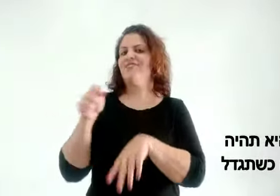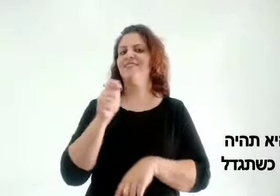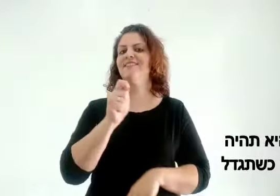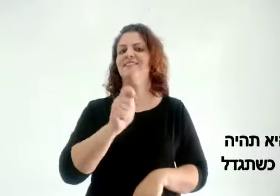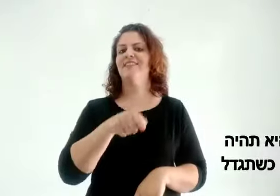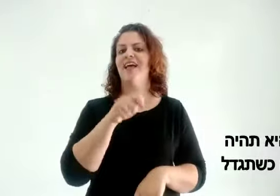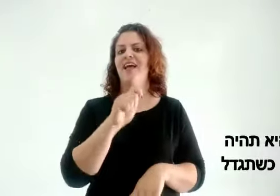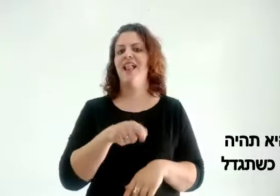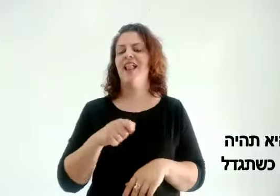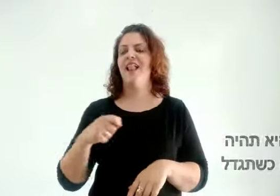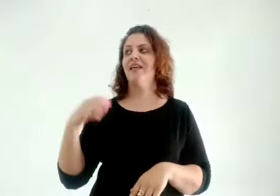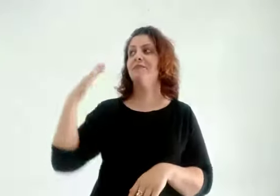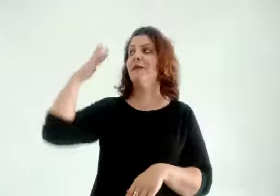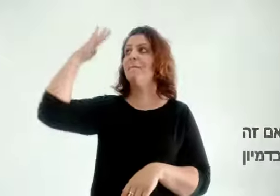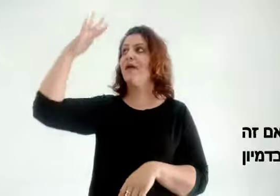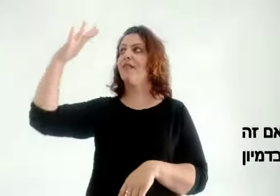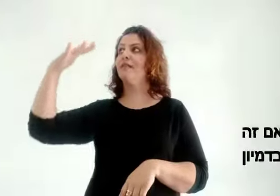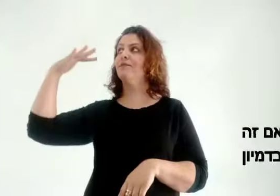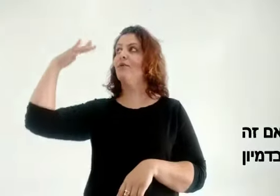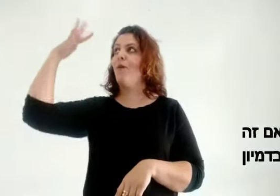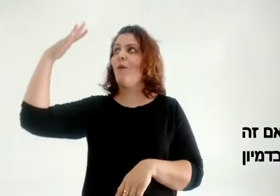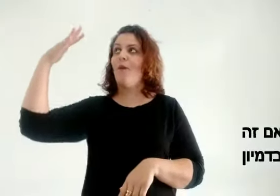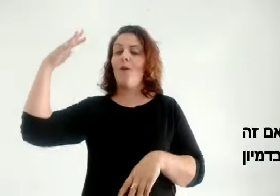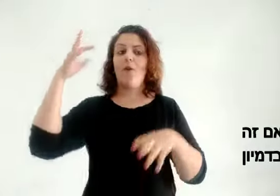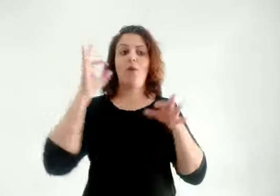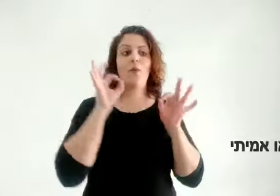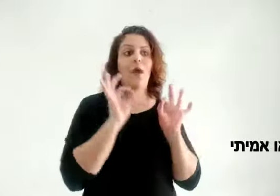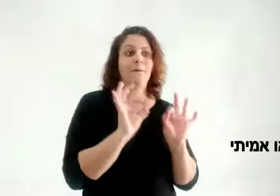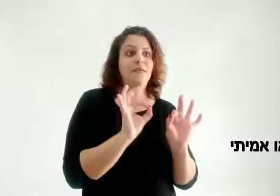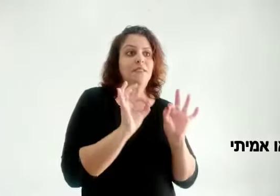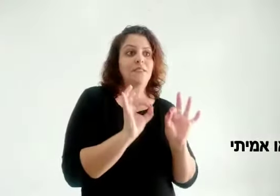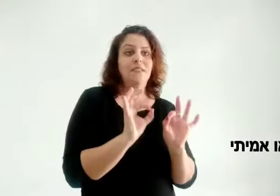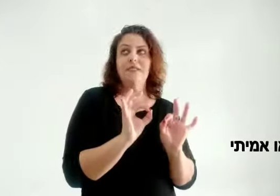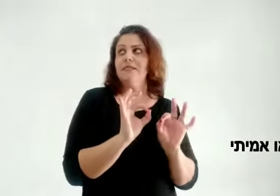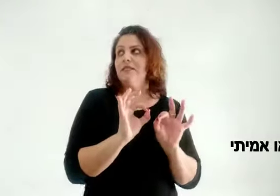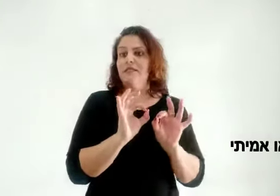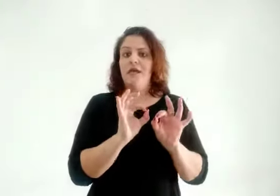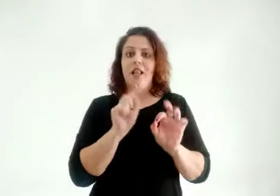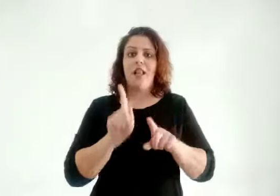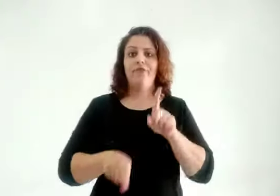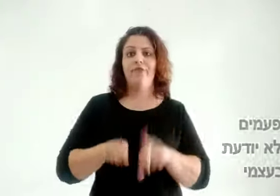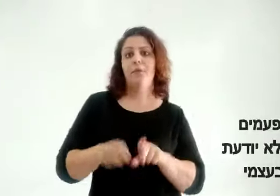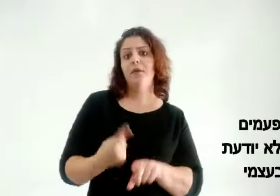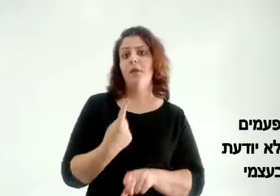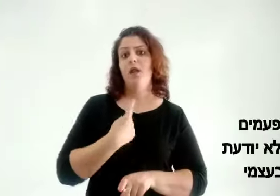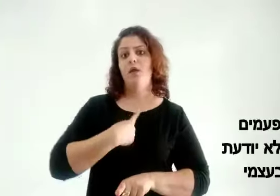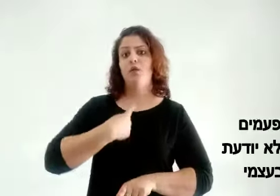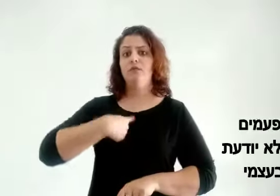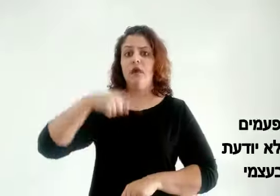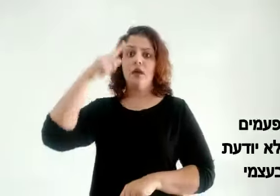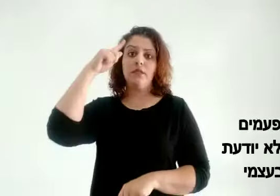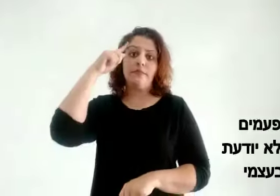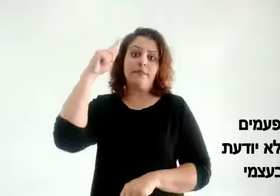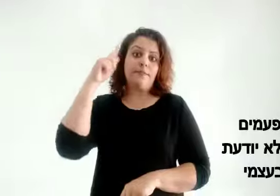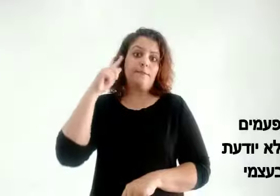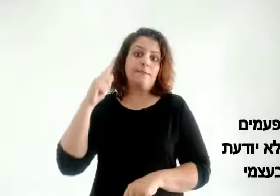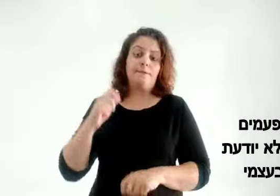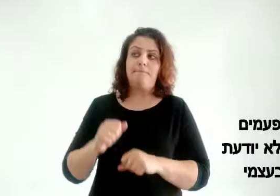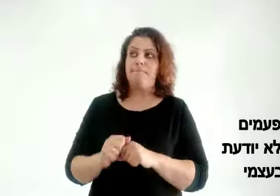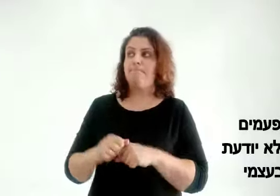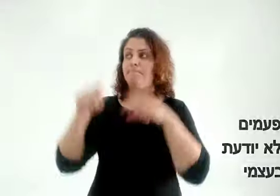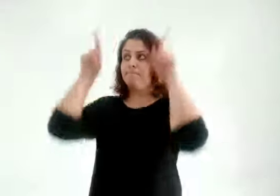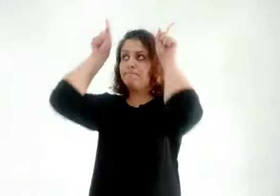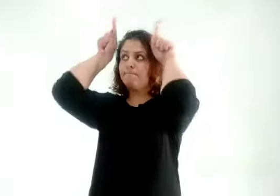פייג שתגדל אם זה בדמיון או אמיתי לפעמים אני לא יודעת